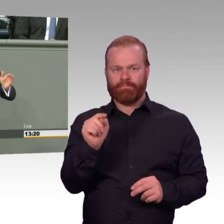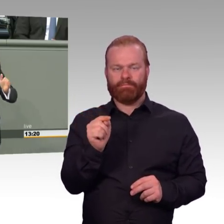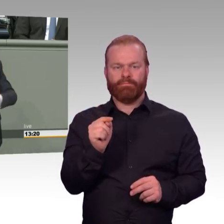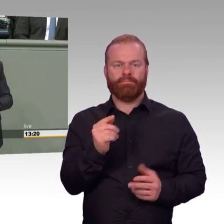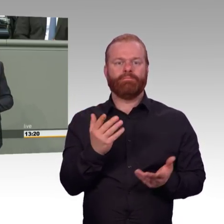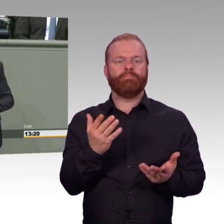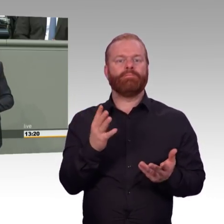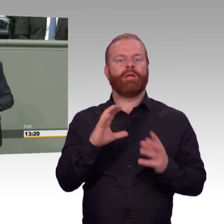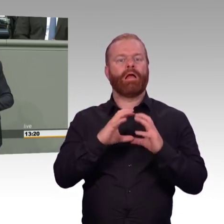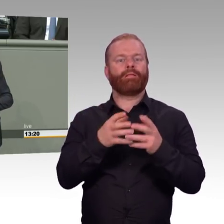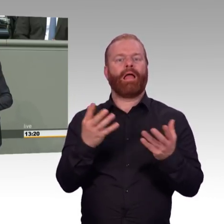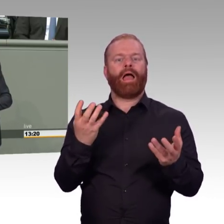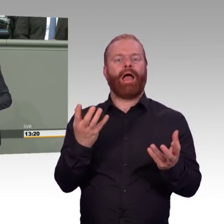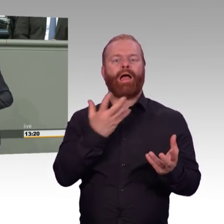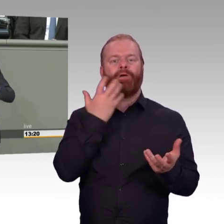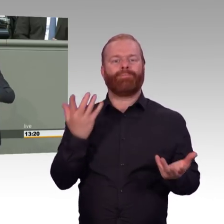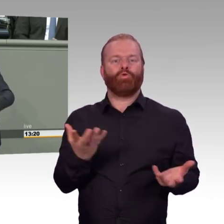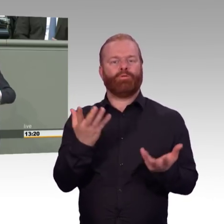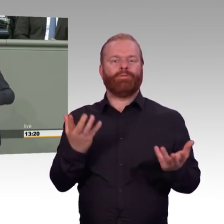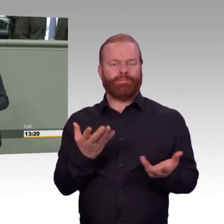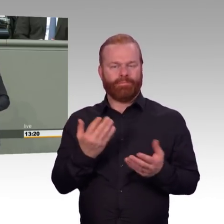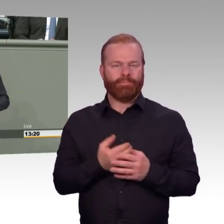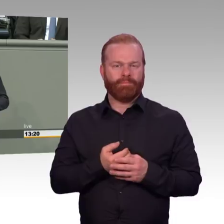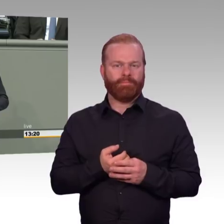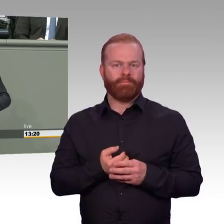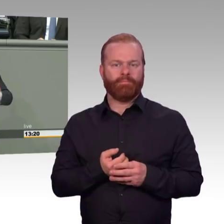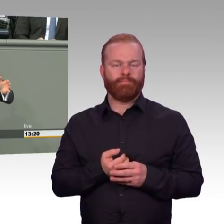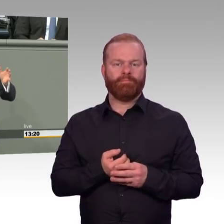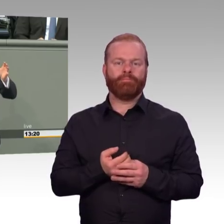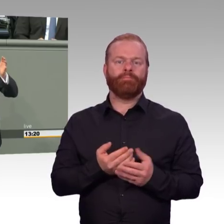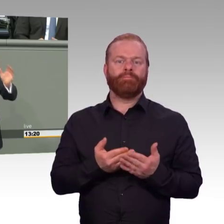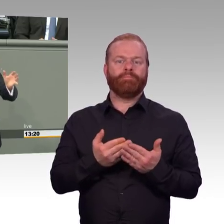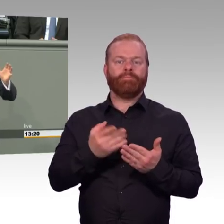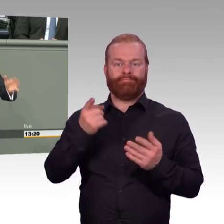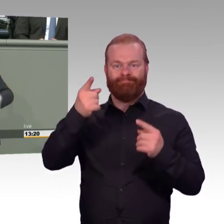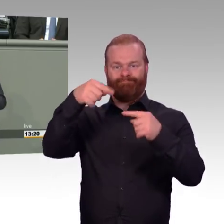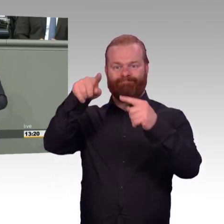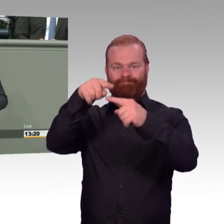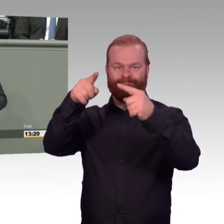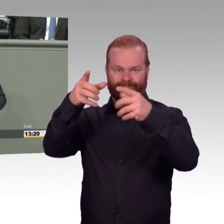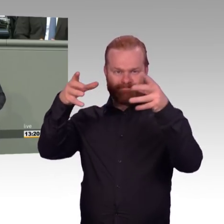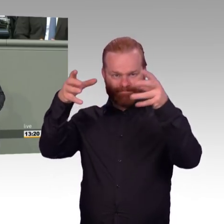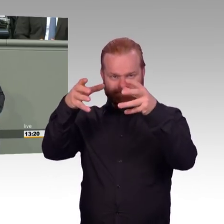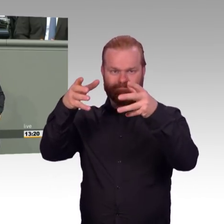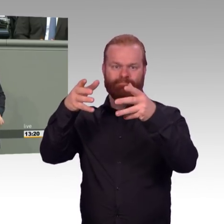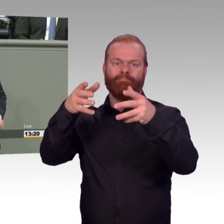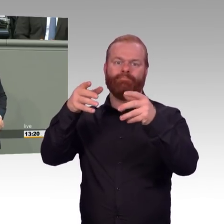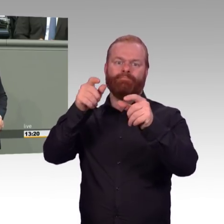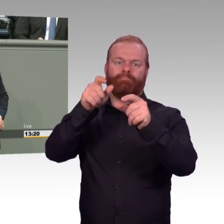Entschuldigung, wenn ich es so sage, erkrankten jungen Damen Herren, beziehungsweise deren Eltern, beziehungsweise, beziehungsweise,